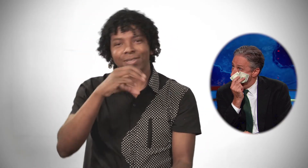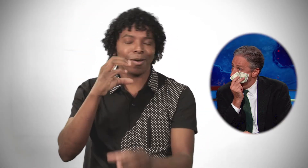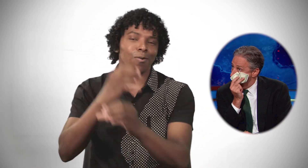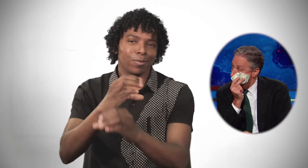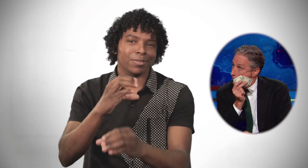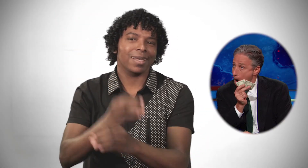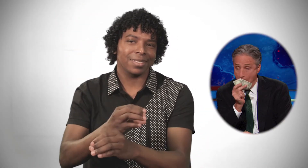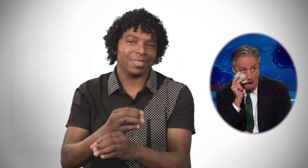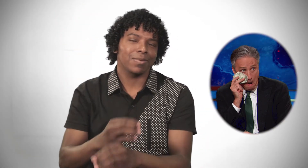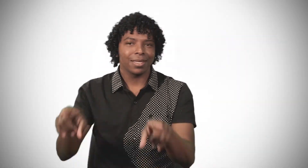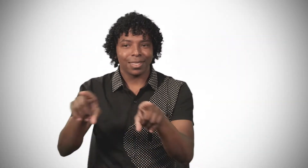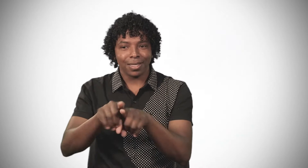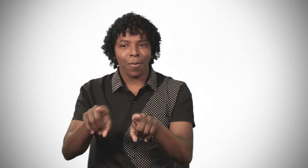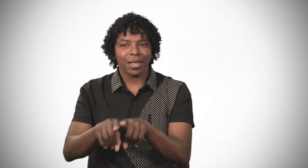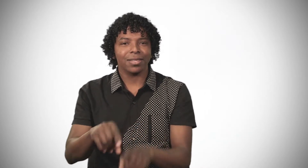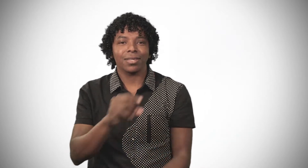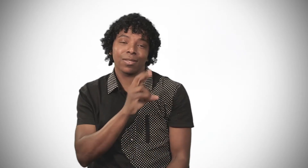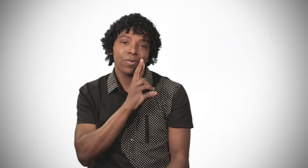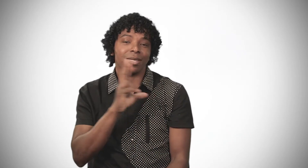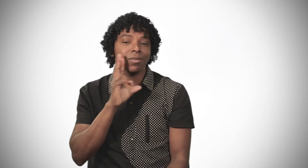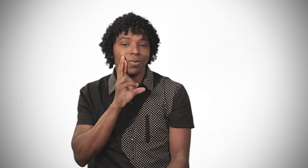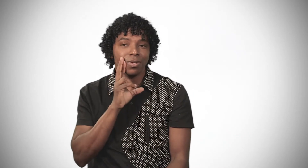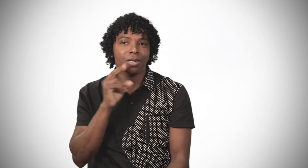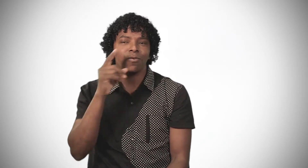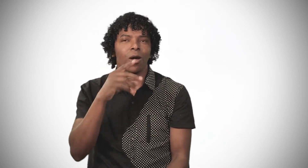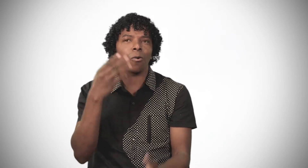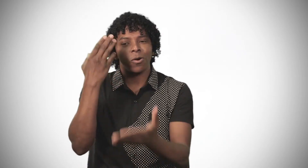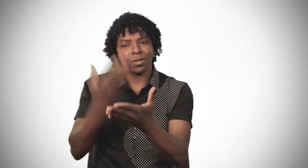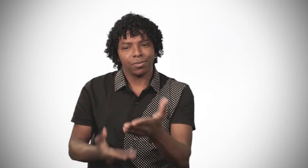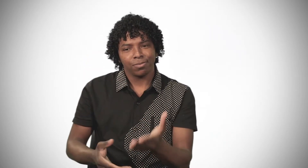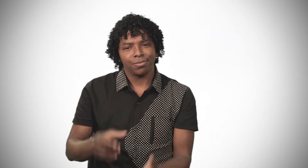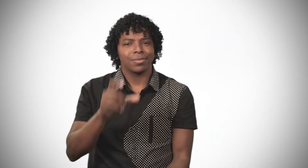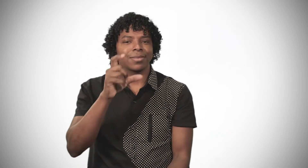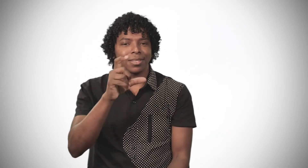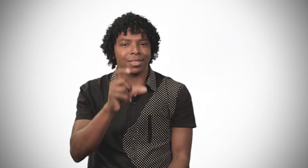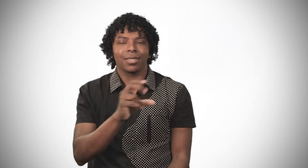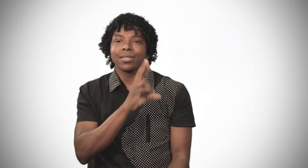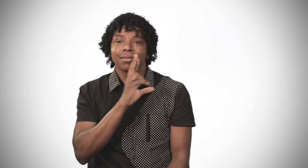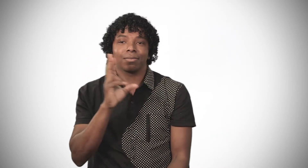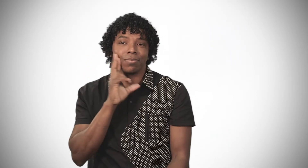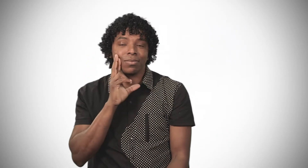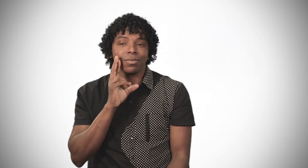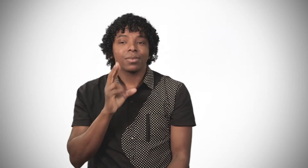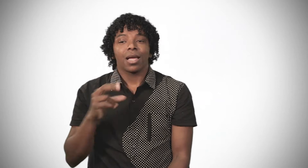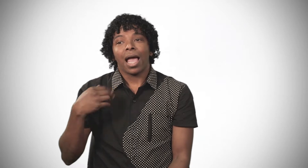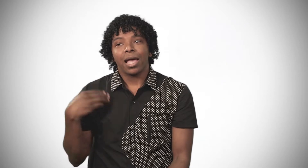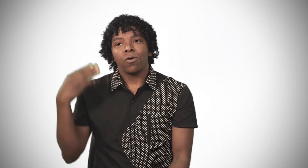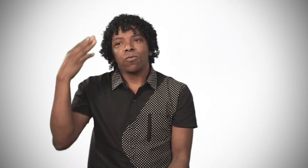falha na comunicação. Também no restaurante. Eu havia perdido a carteirinha do RU. E eu fui lá. Falei, desculpa, é eu perdi